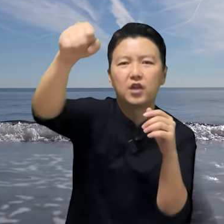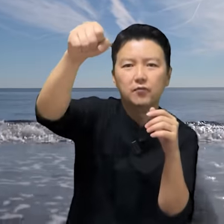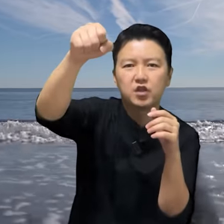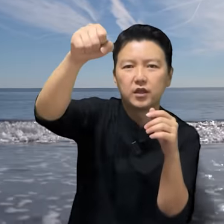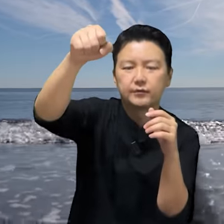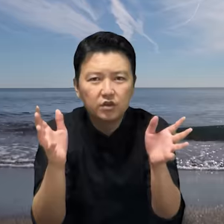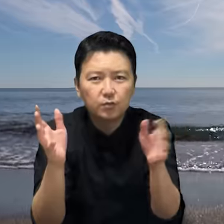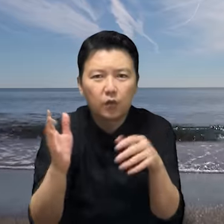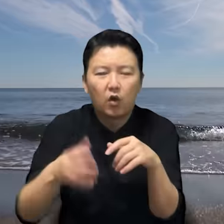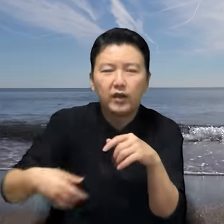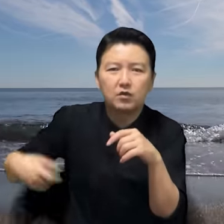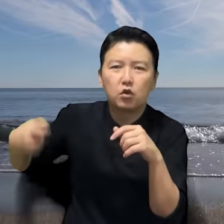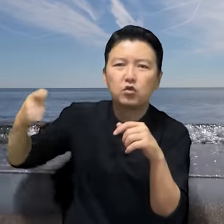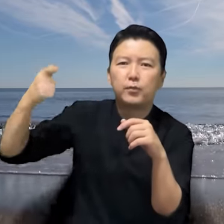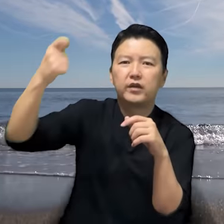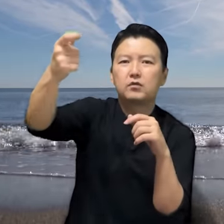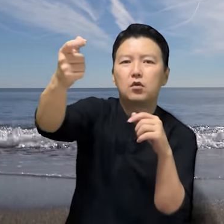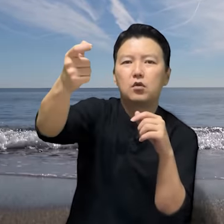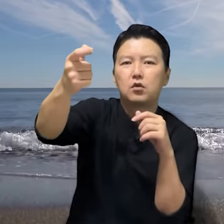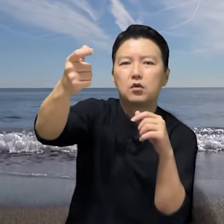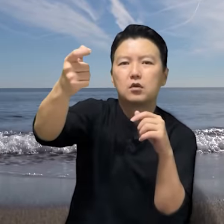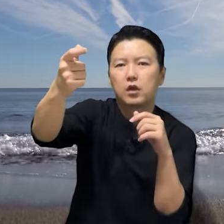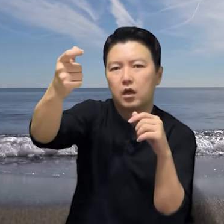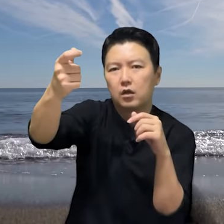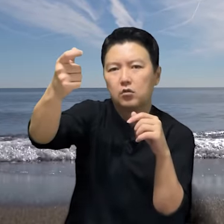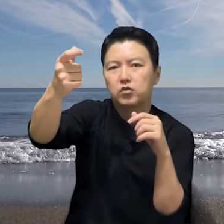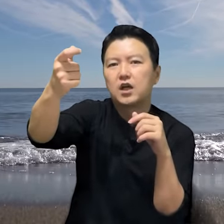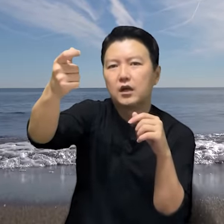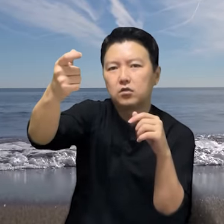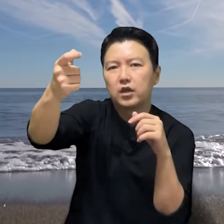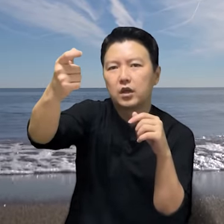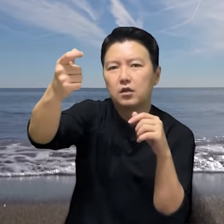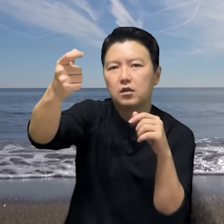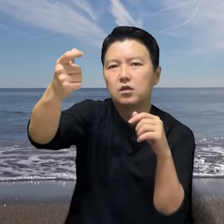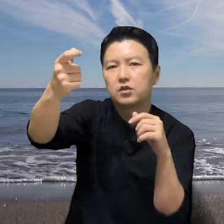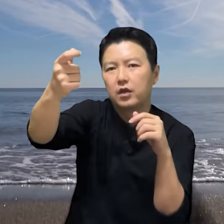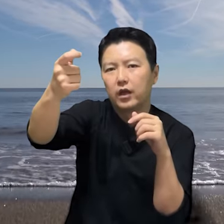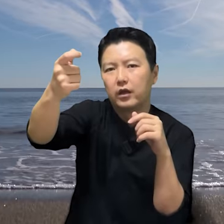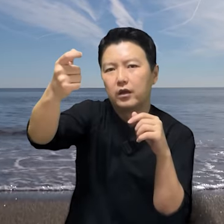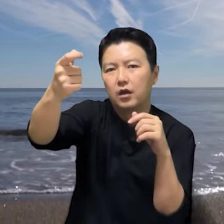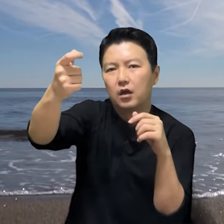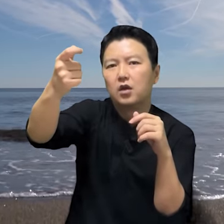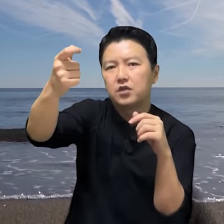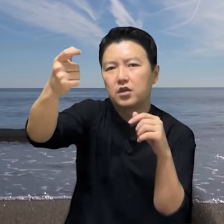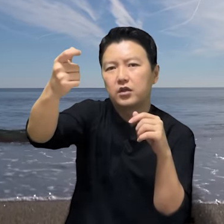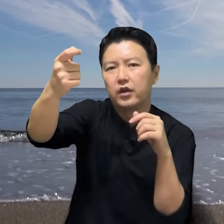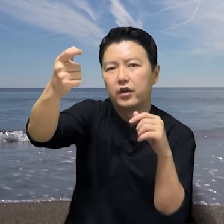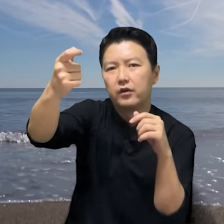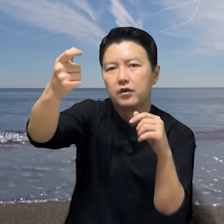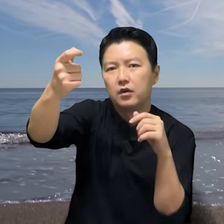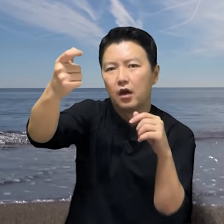댑니다. 화약총을 빼들고 그래 우리 강도다. 어쩔래? 어쩔텐데? 어?